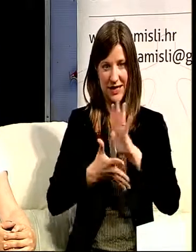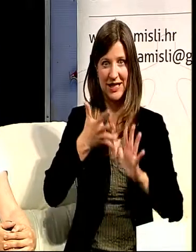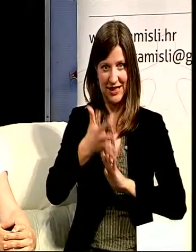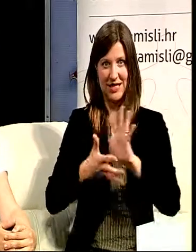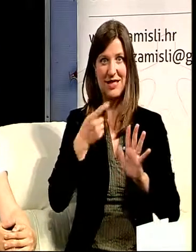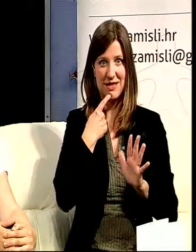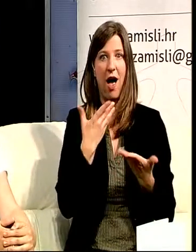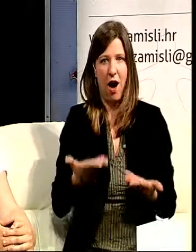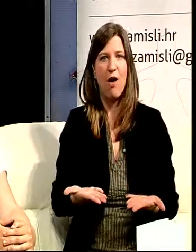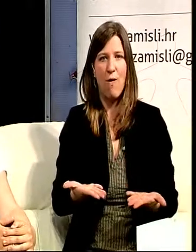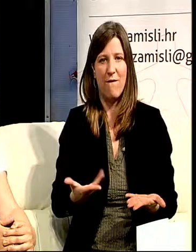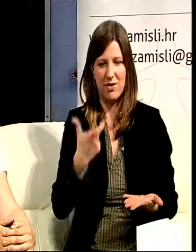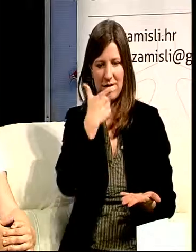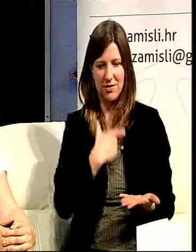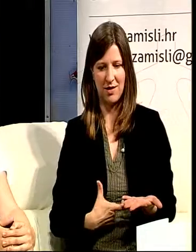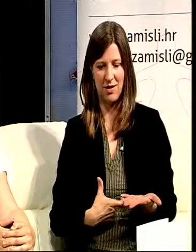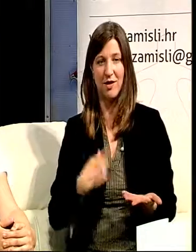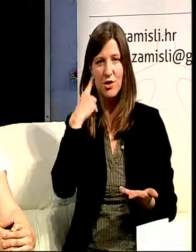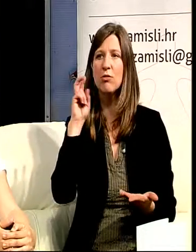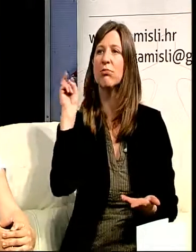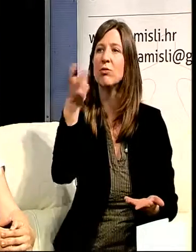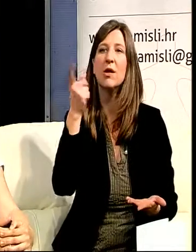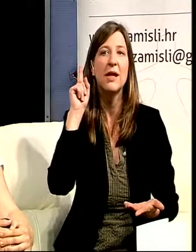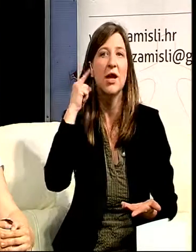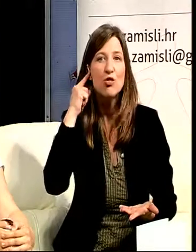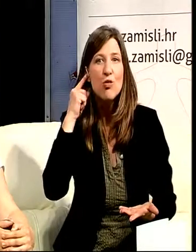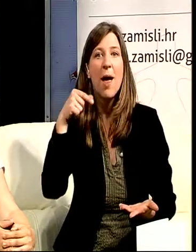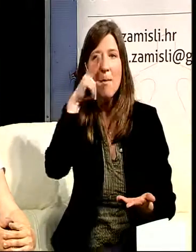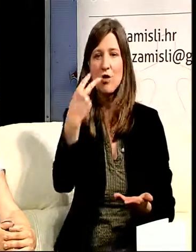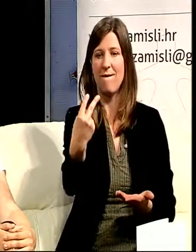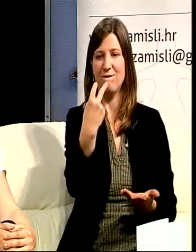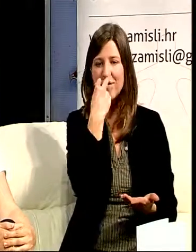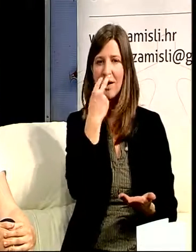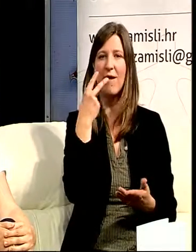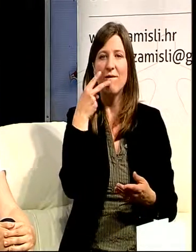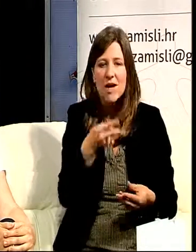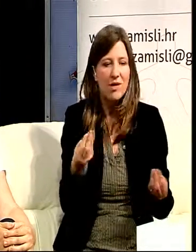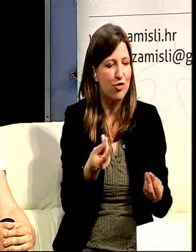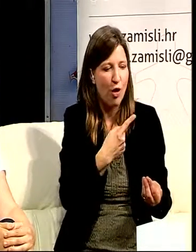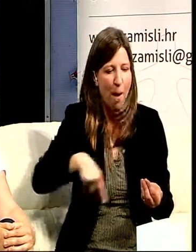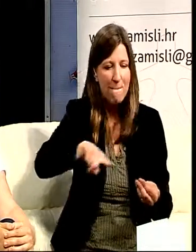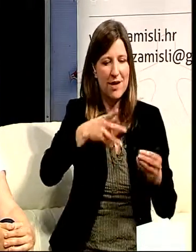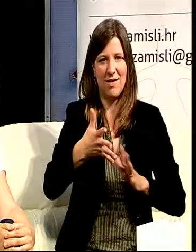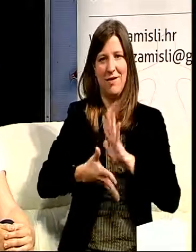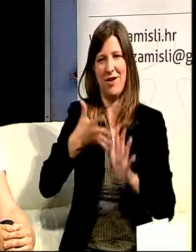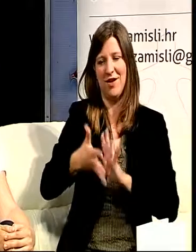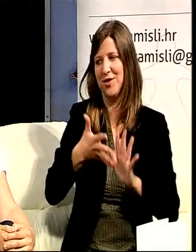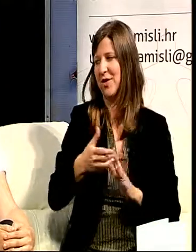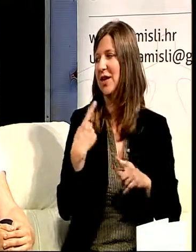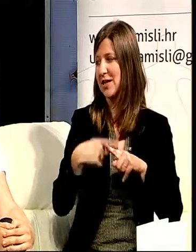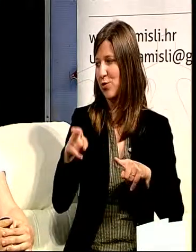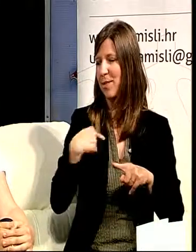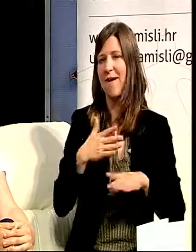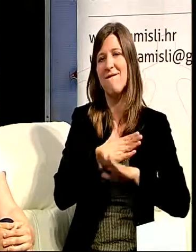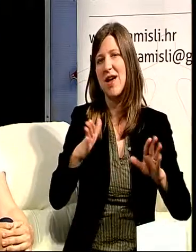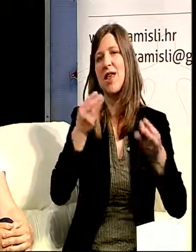ipak do njih doprije ono o čemu mi govorimo jedan veliki korak naprijed i zato mi je posebna čast bila sudjelovati